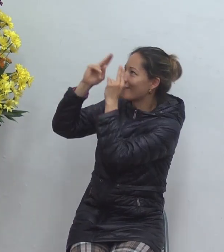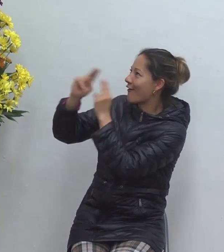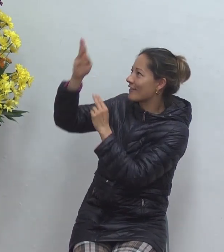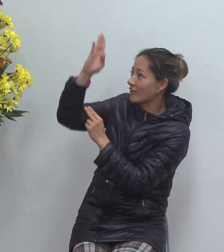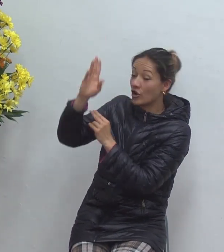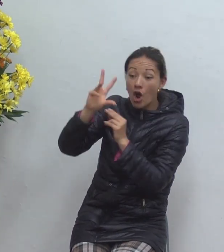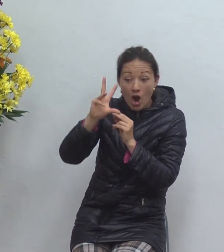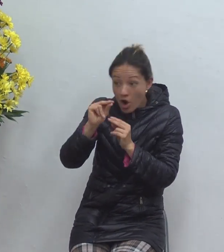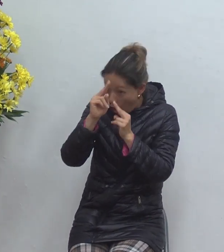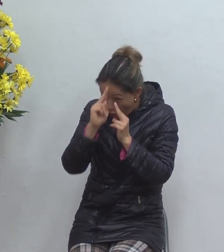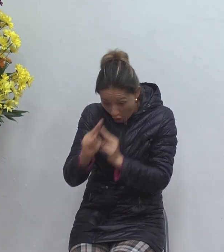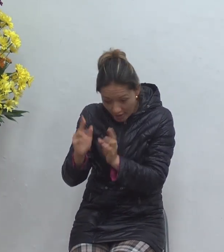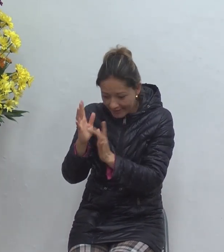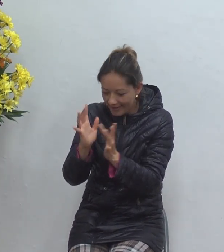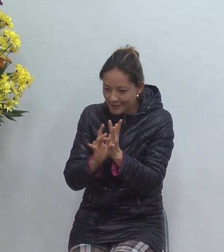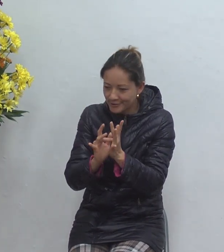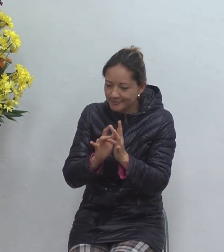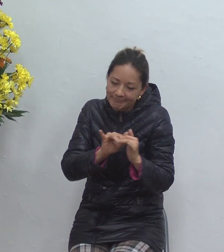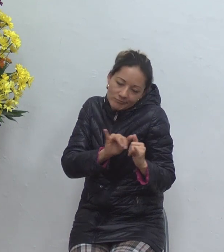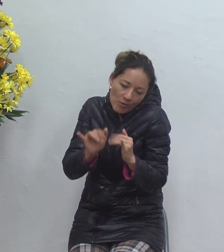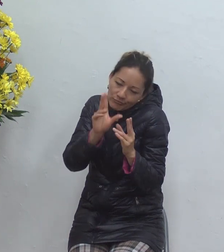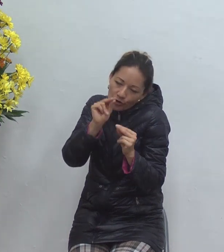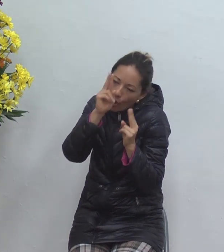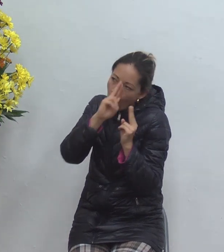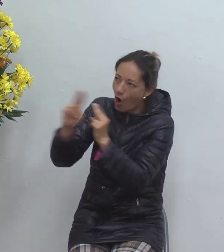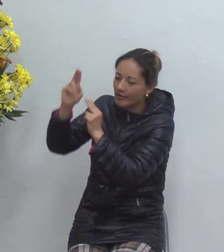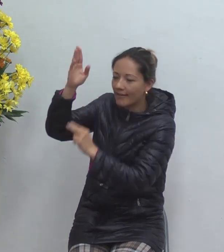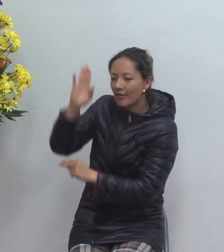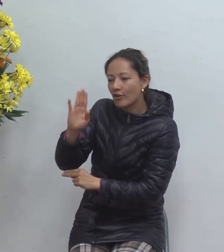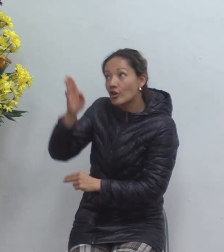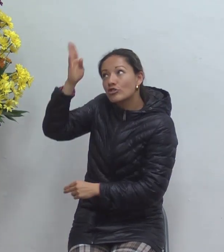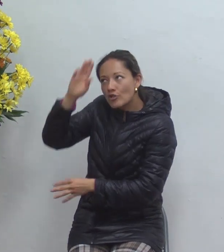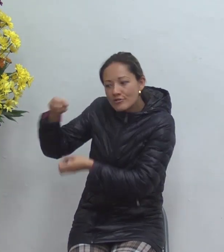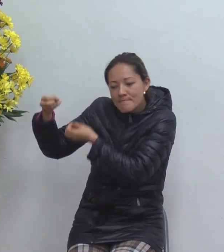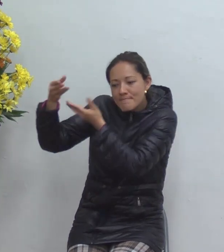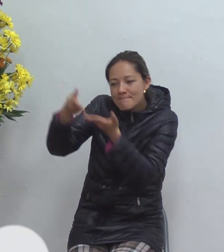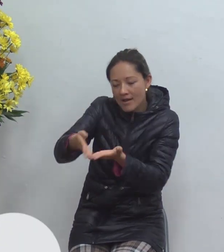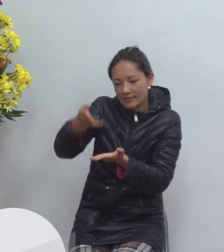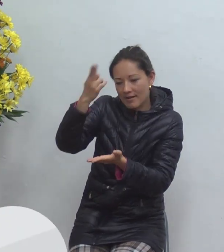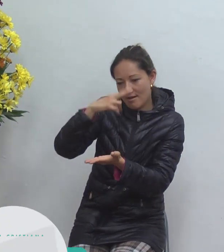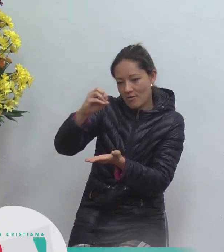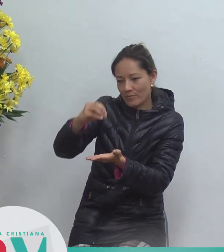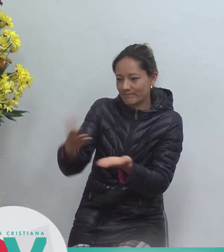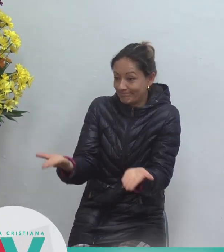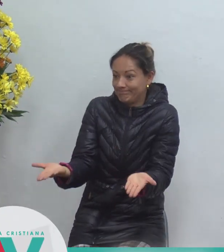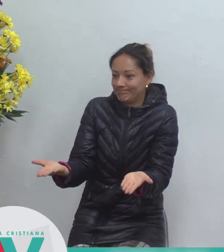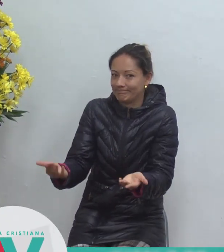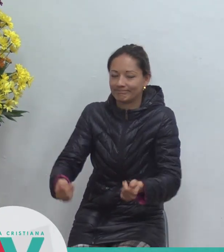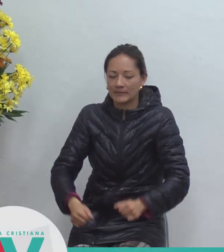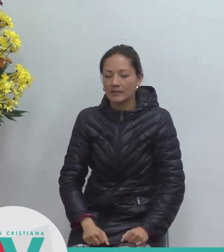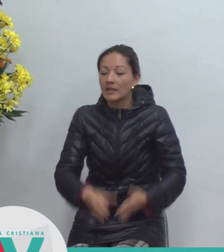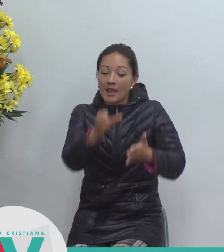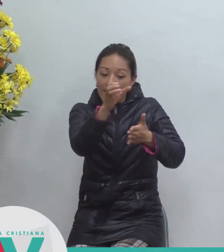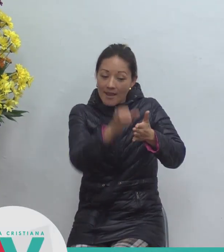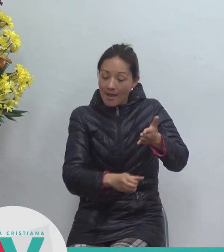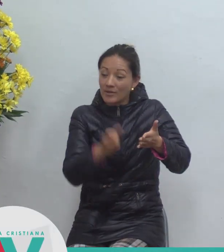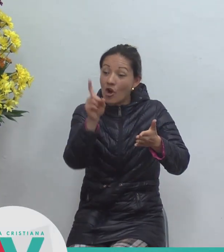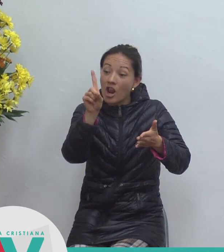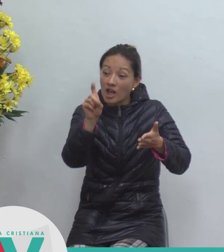hijo no honra al padre que le envió y ahora enfatiza todavía más en juan capítulo 6 cuando jesús dice versículo